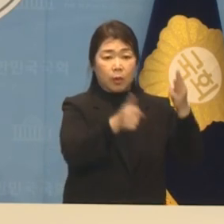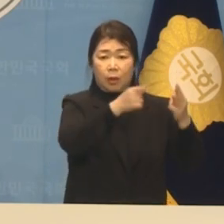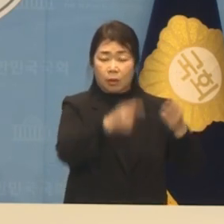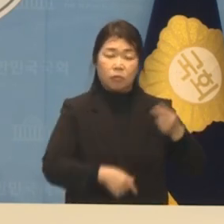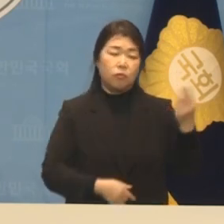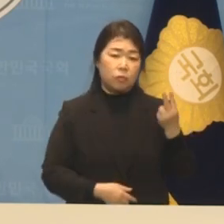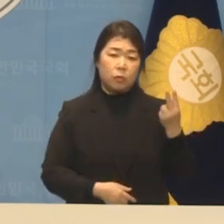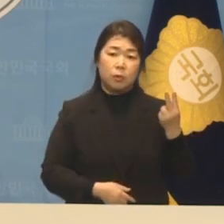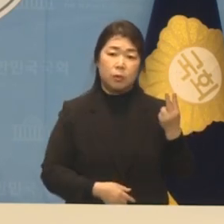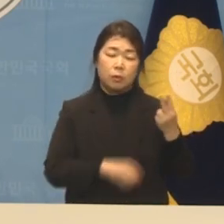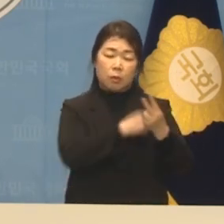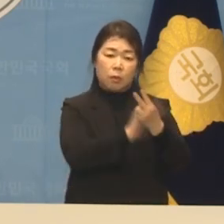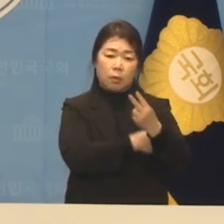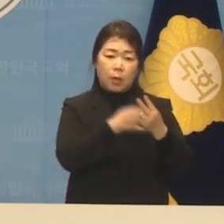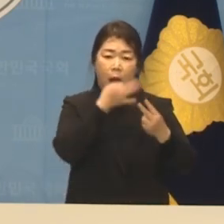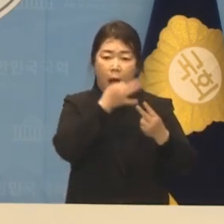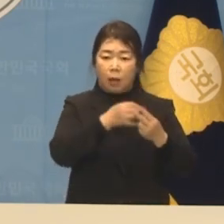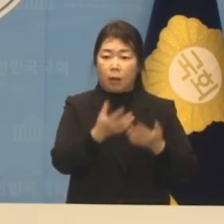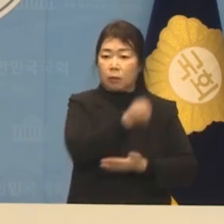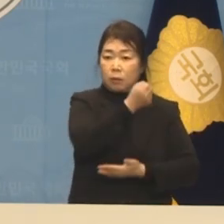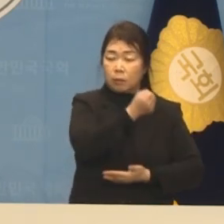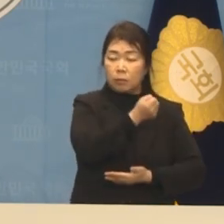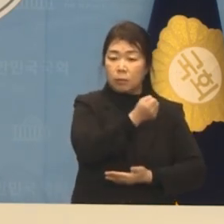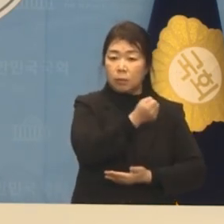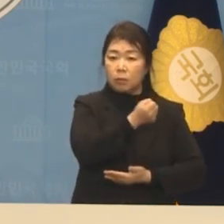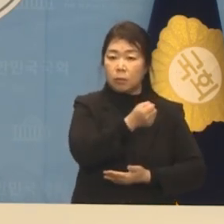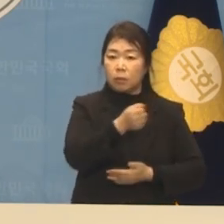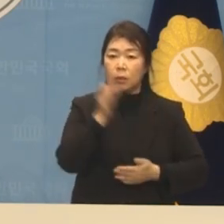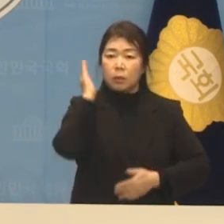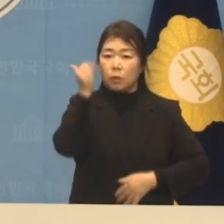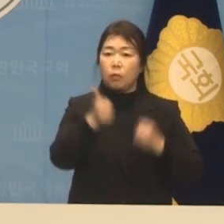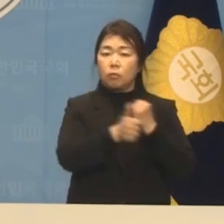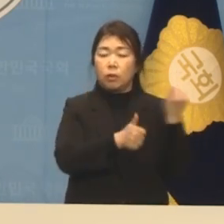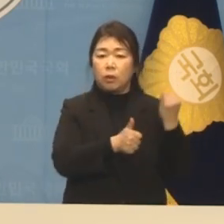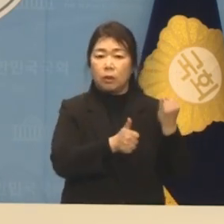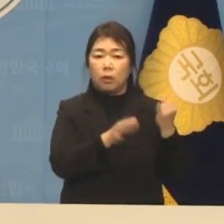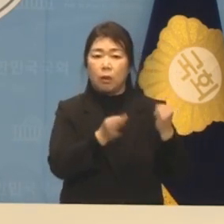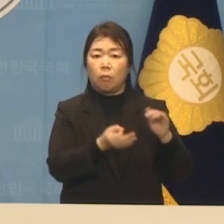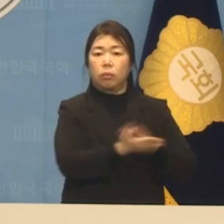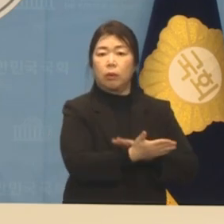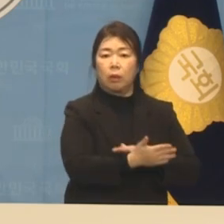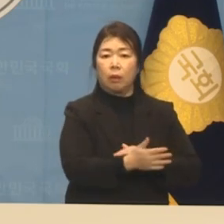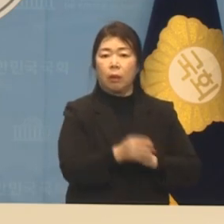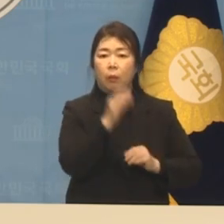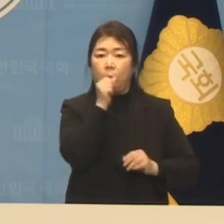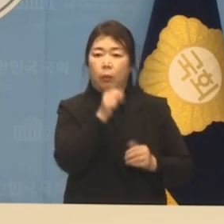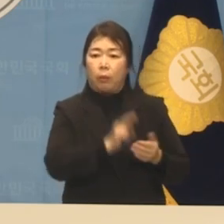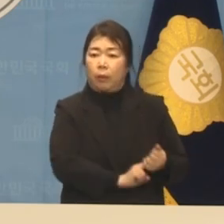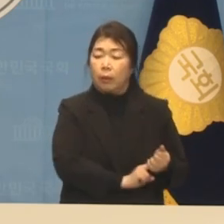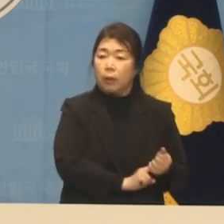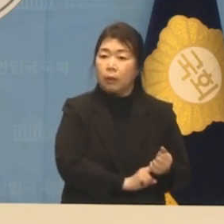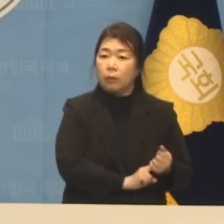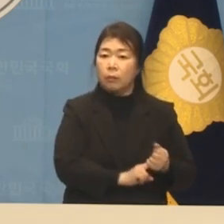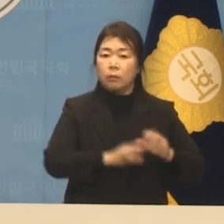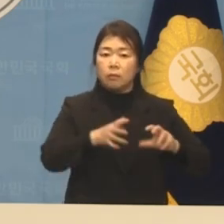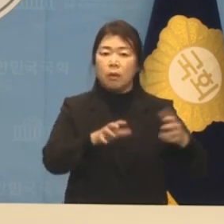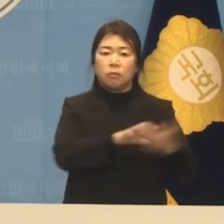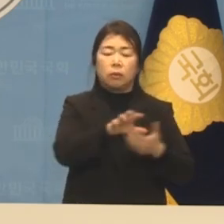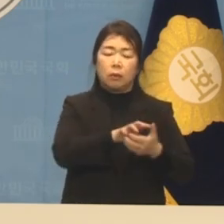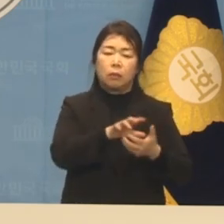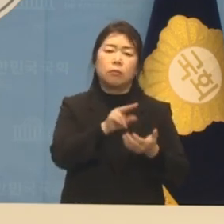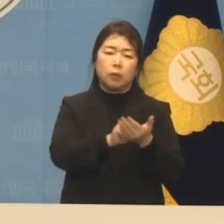사유와 영부인 뇌물수수 뭉개기 그리고 국정농단 세력입니다. 디올백